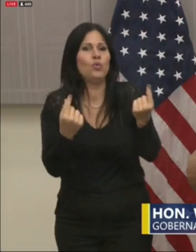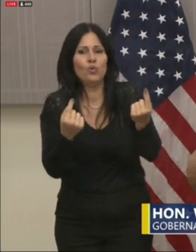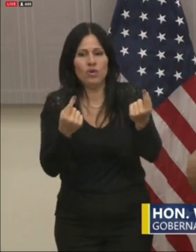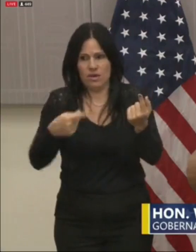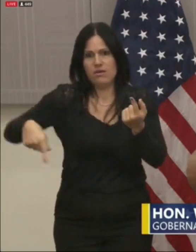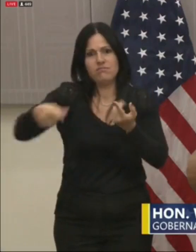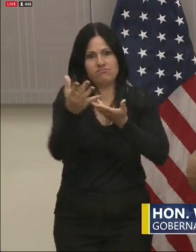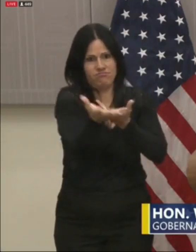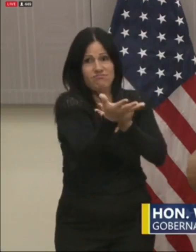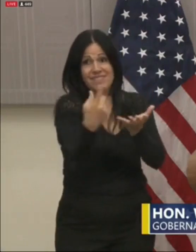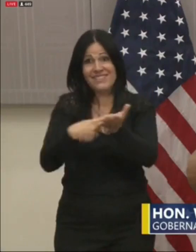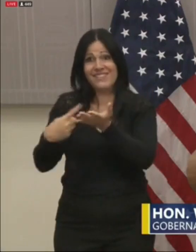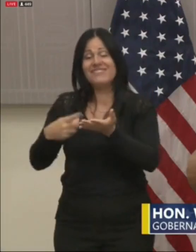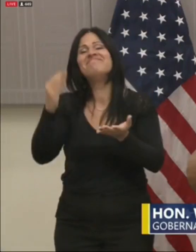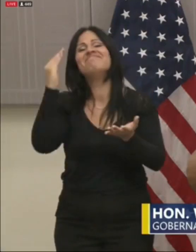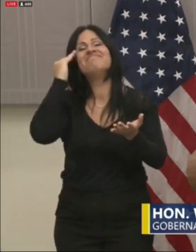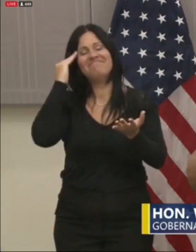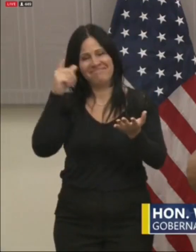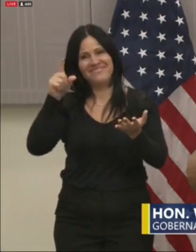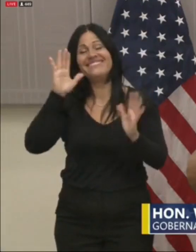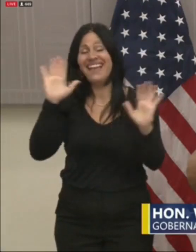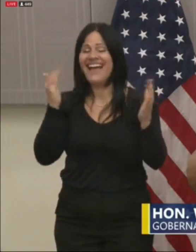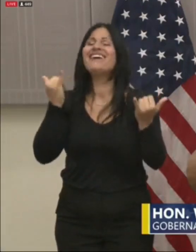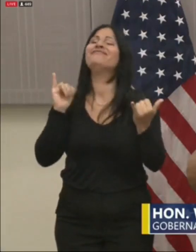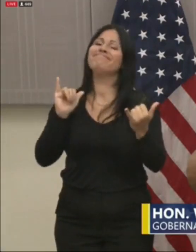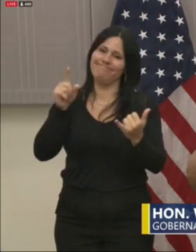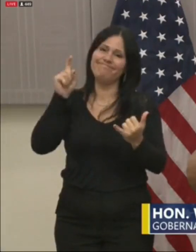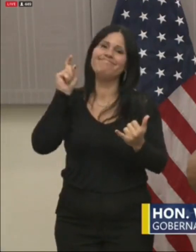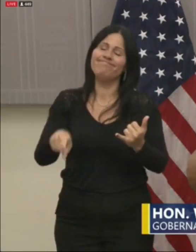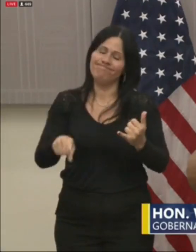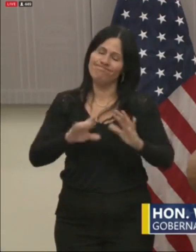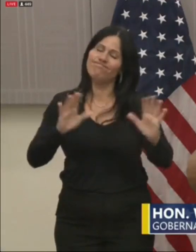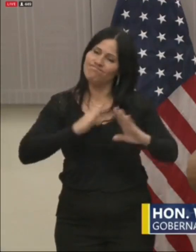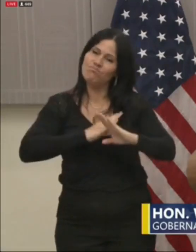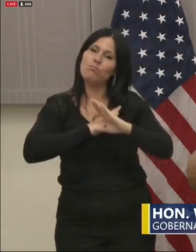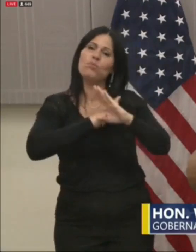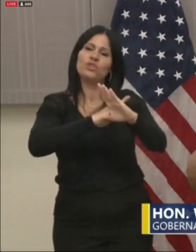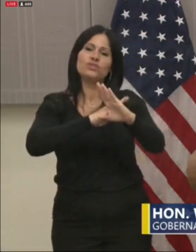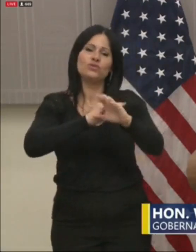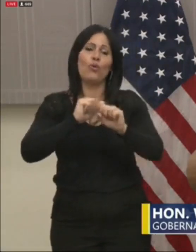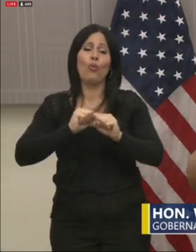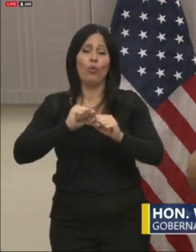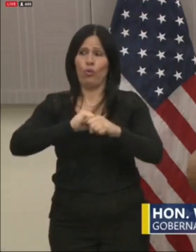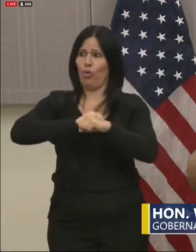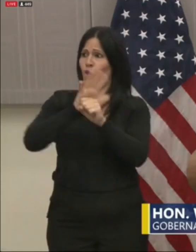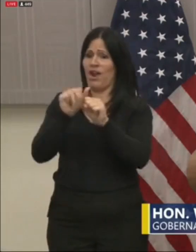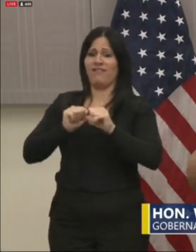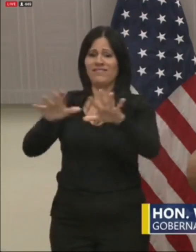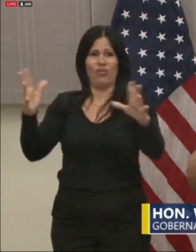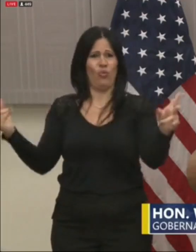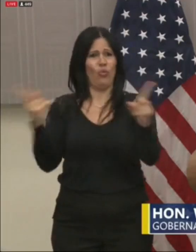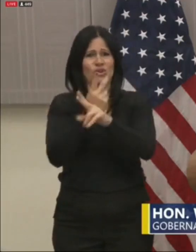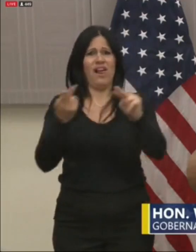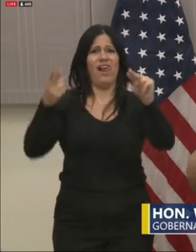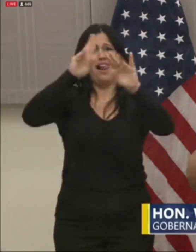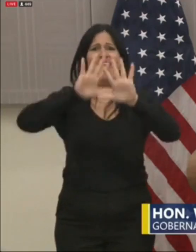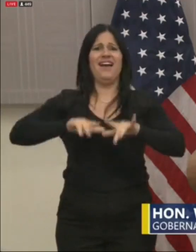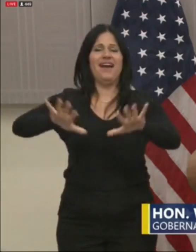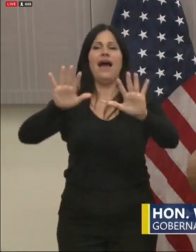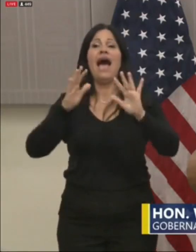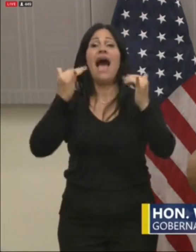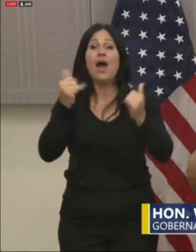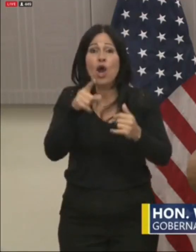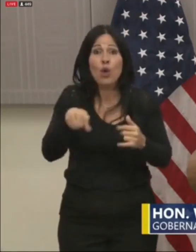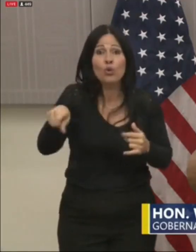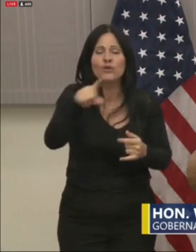prudentes para prevenir la propagación de este virus. A todos aquellos, nuevamente, les